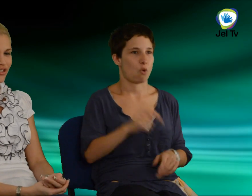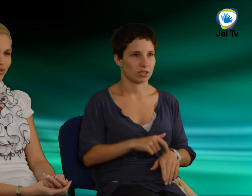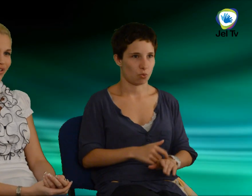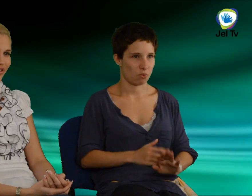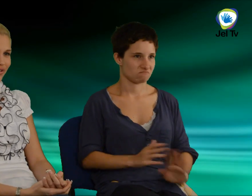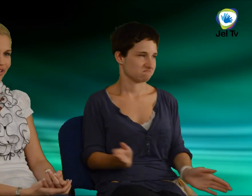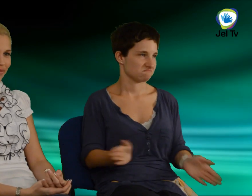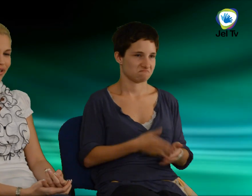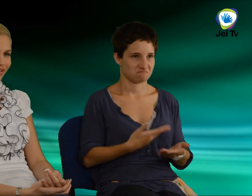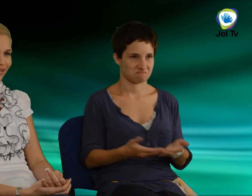sokkal könnyebb megtanulni.